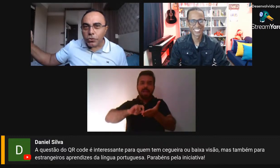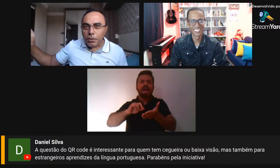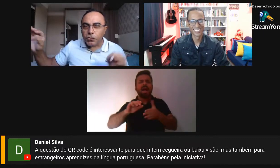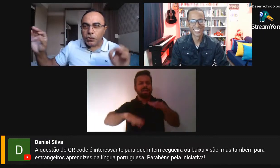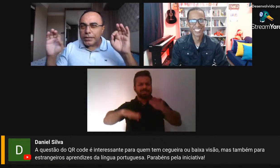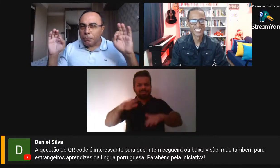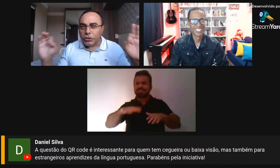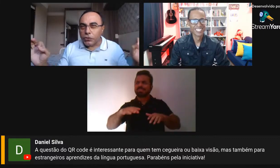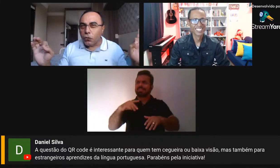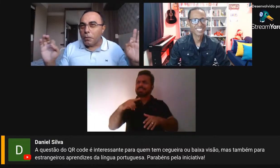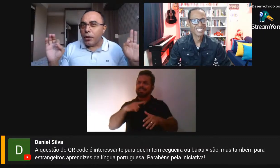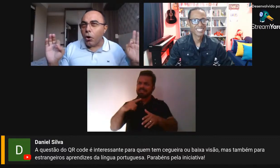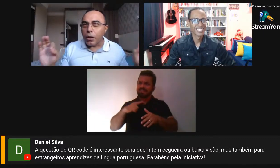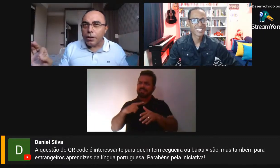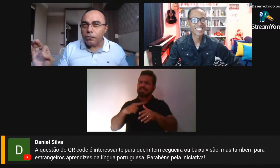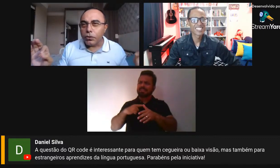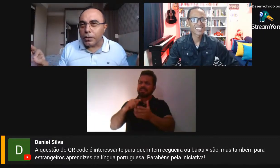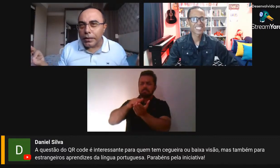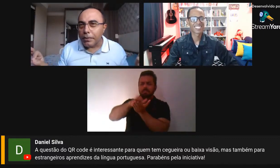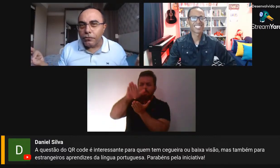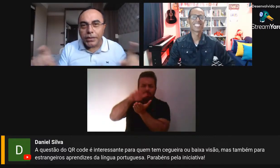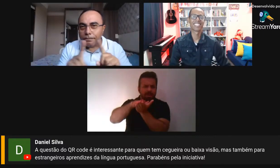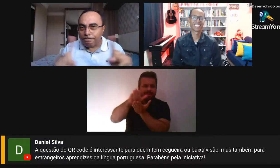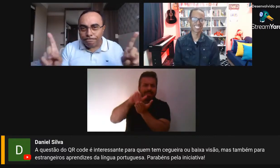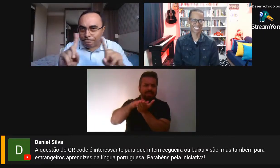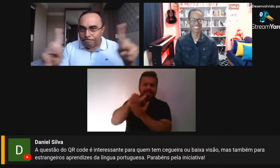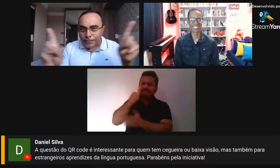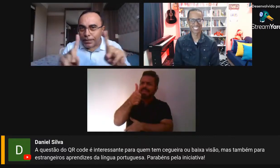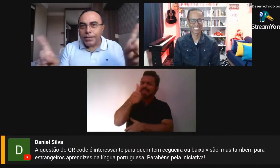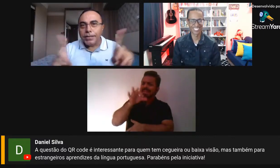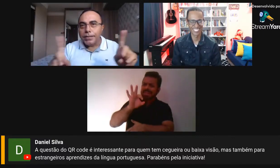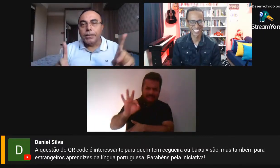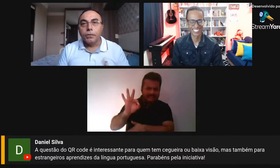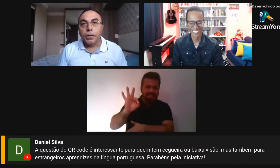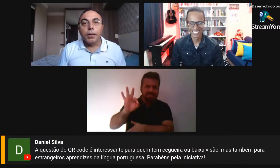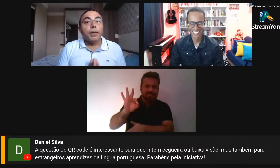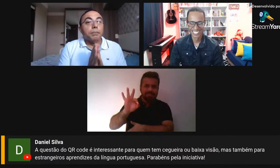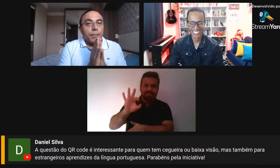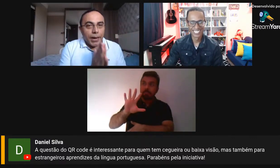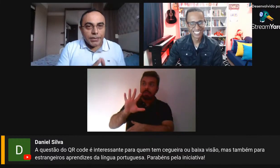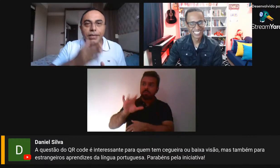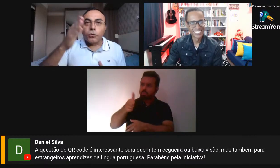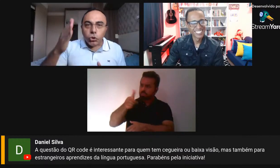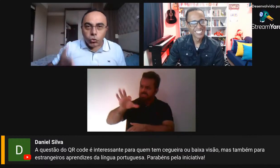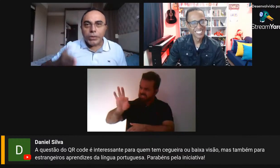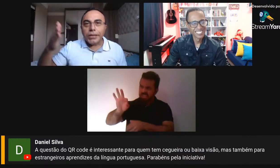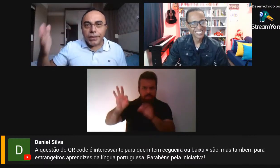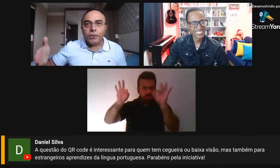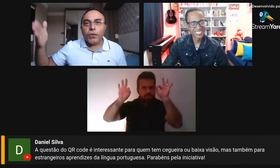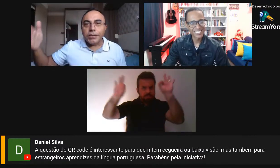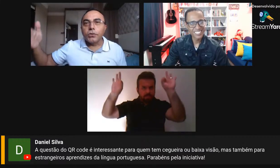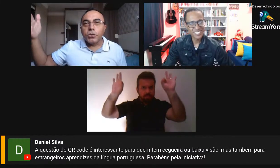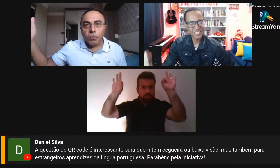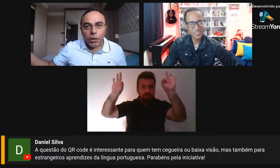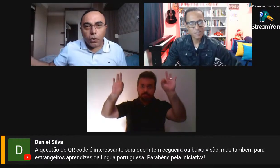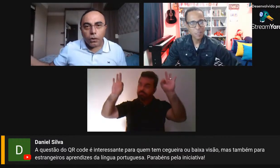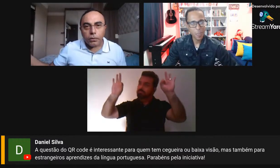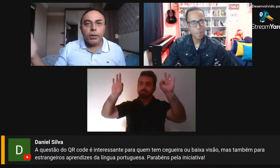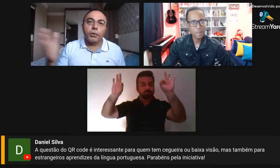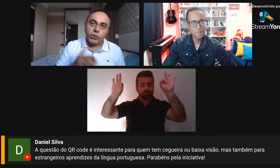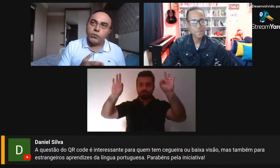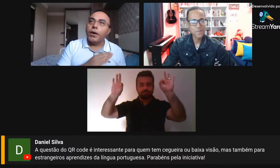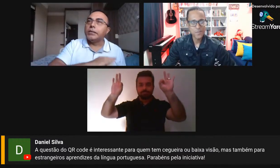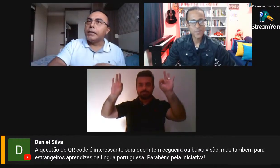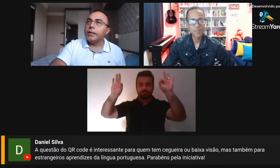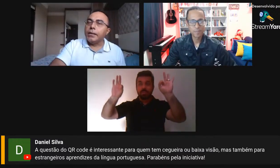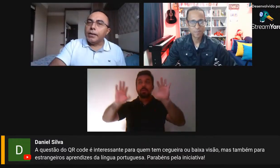Os dez romances vão ser assim, poxa, esse foi o melhor livro que eu li na minha vida? Não, não, não, não, não. Mas ele continua tentando fazer o seu melhor,